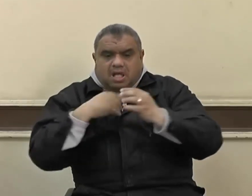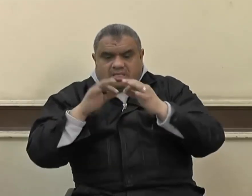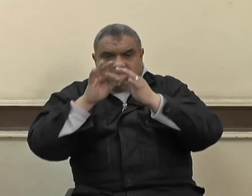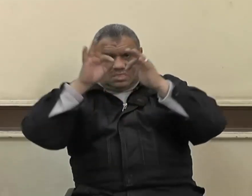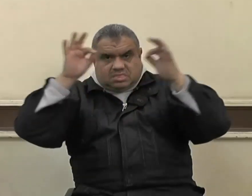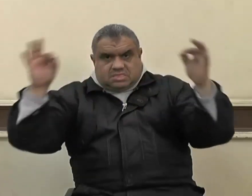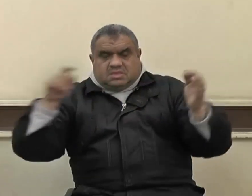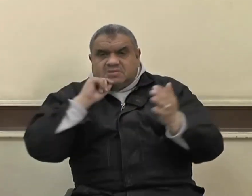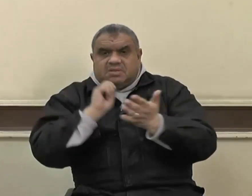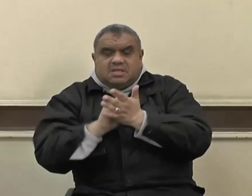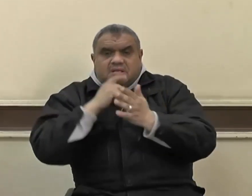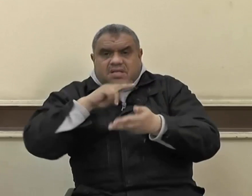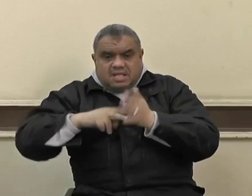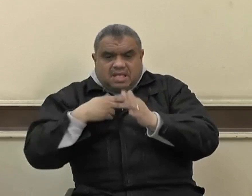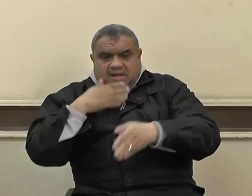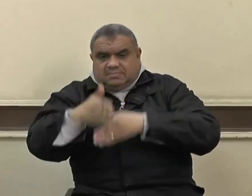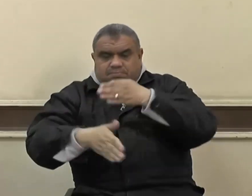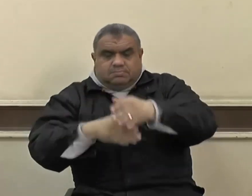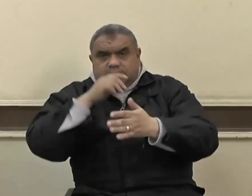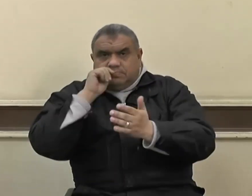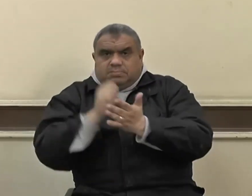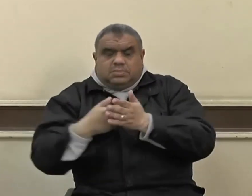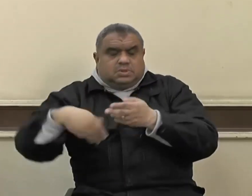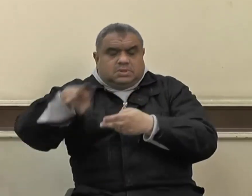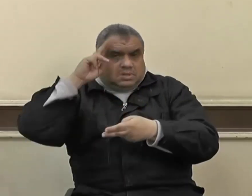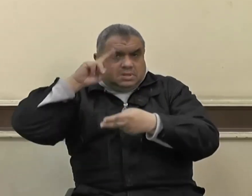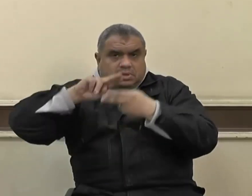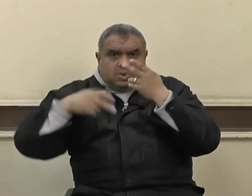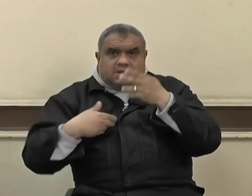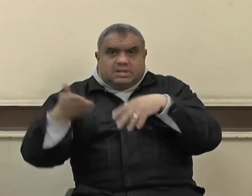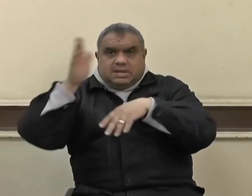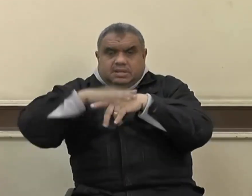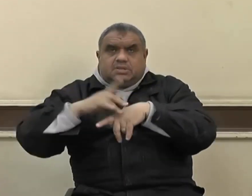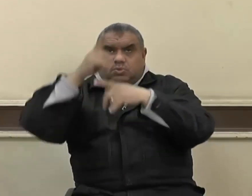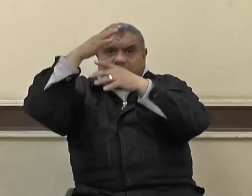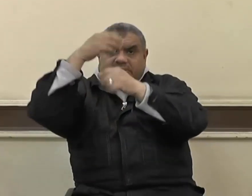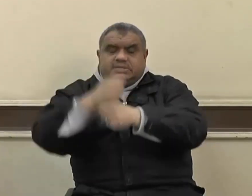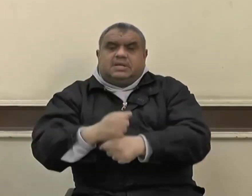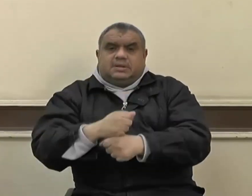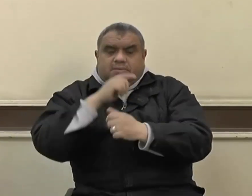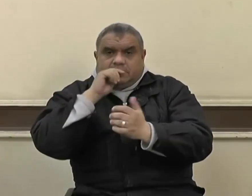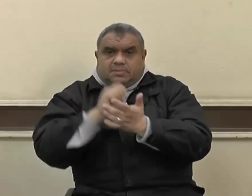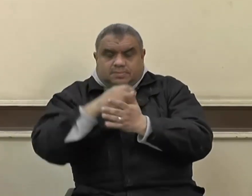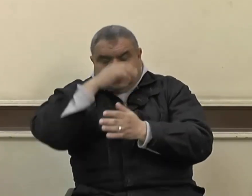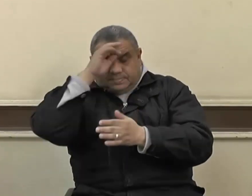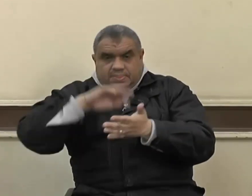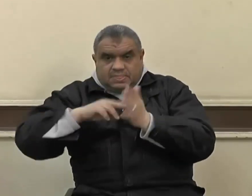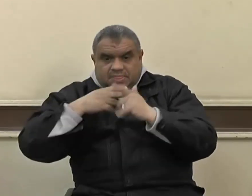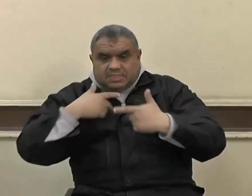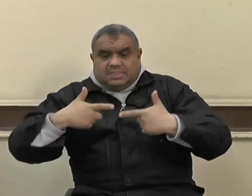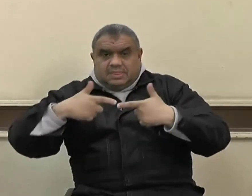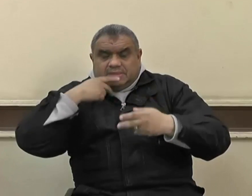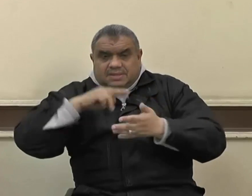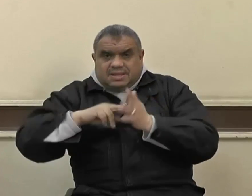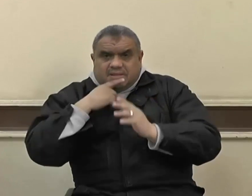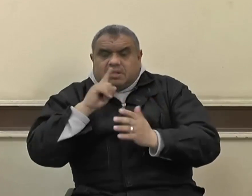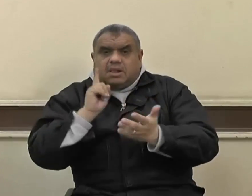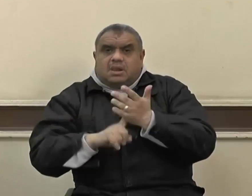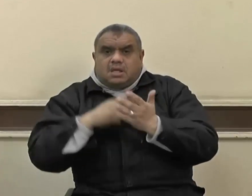والرجولة والشرف وسيظل شهداؤنا باقين في عقولنا وقلوبنا نذكرهم